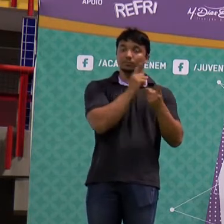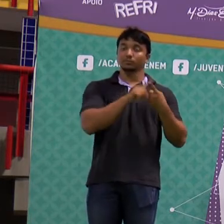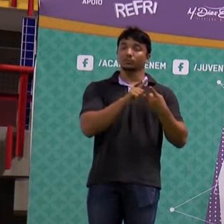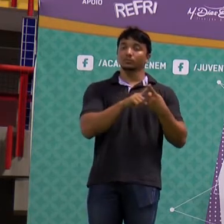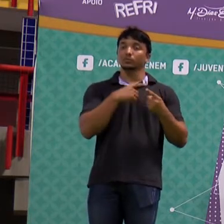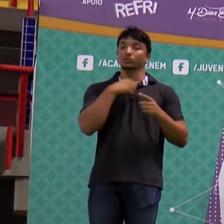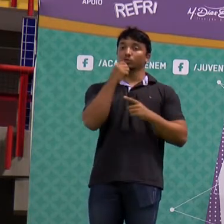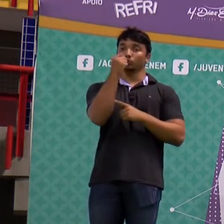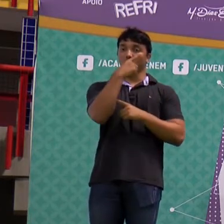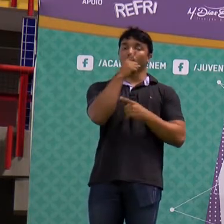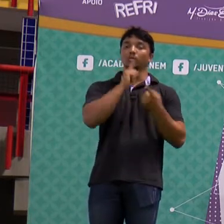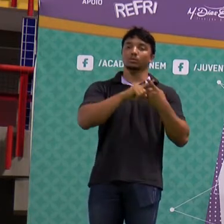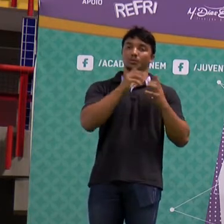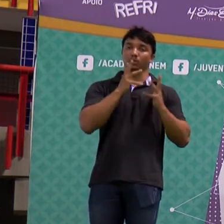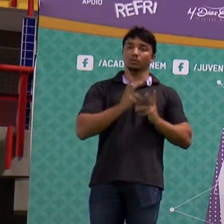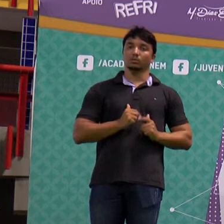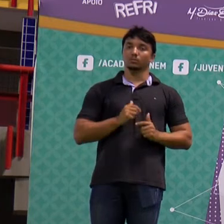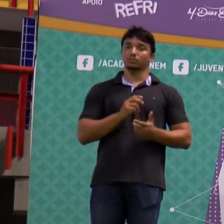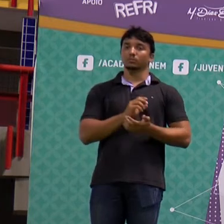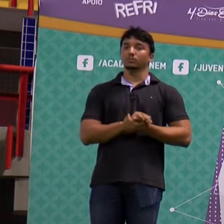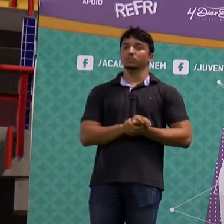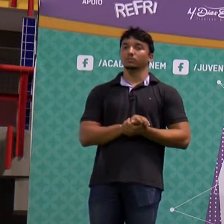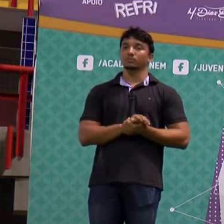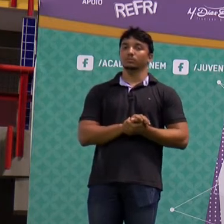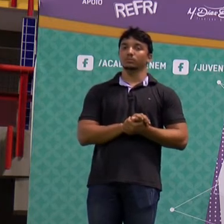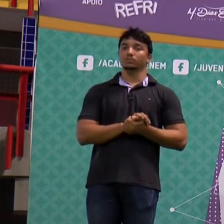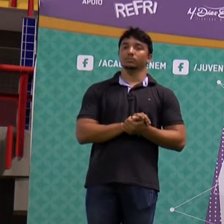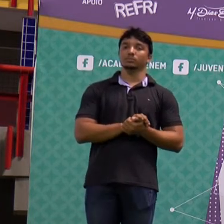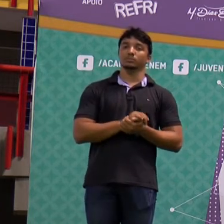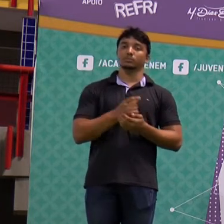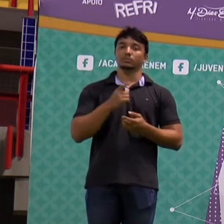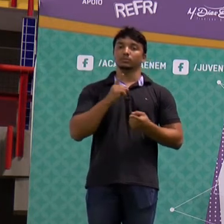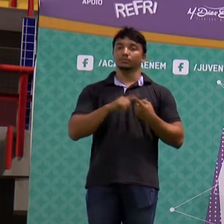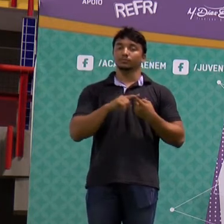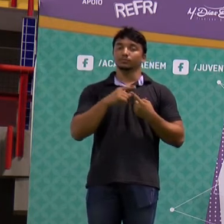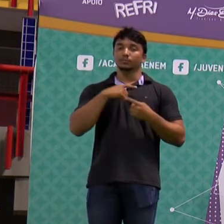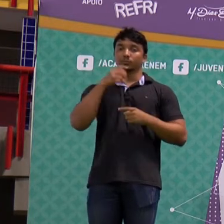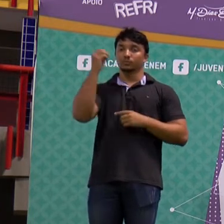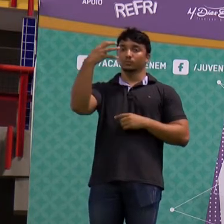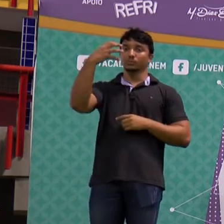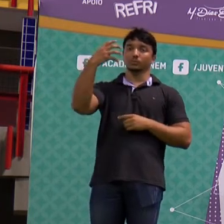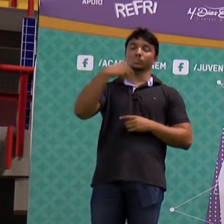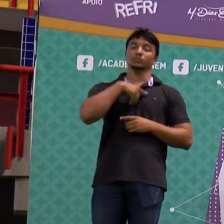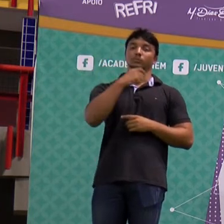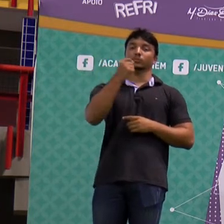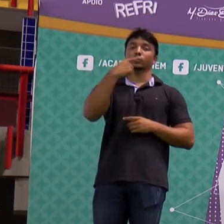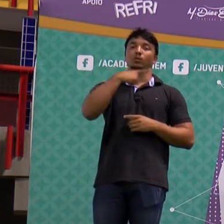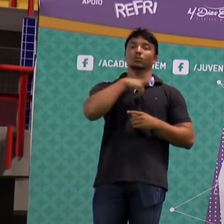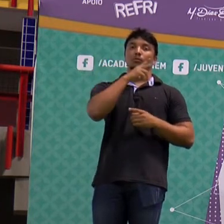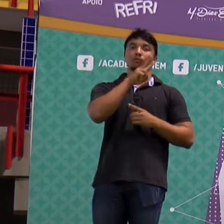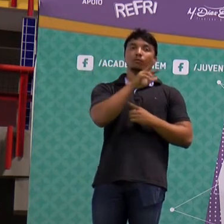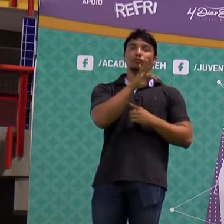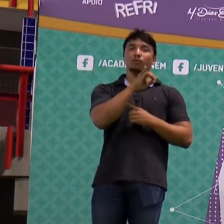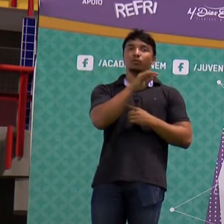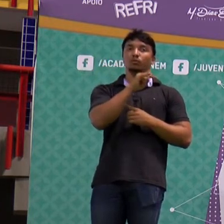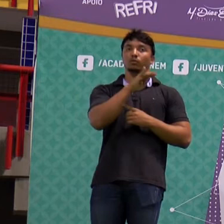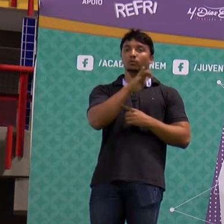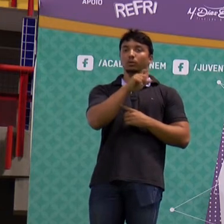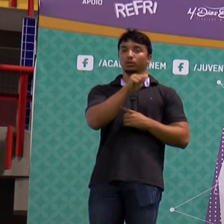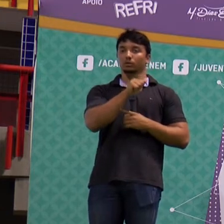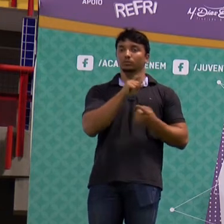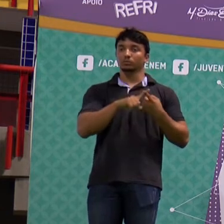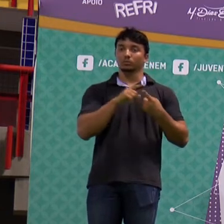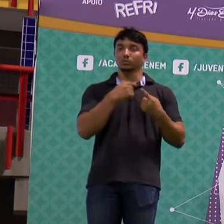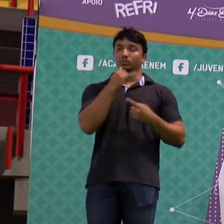a energia solar também é uma energia limpa, né? Energia que utiliza a luz do sol, fotovoltaica, né? Ou energia solar.